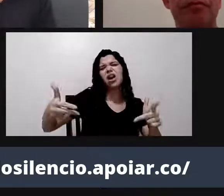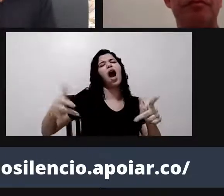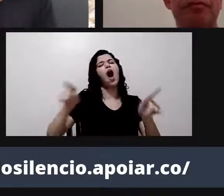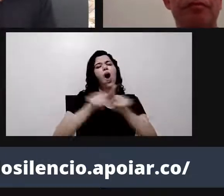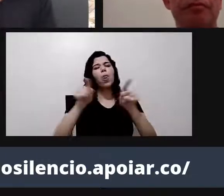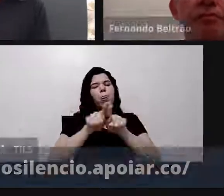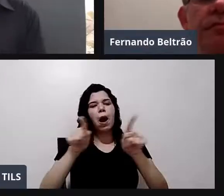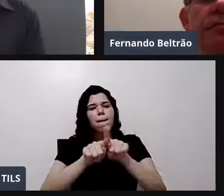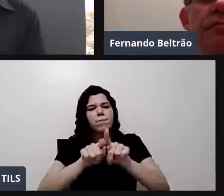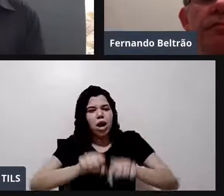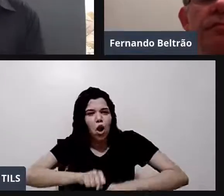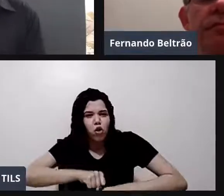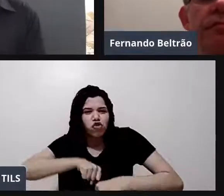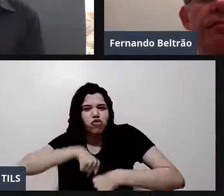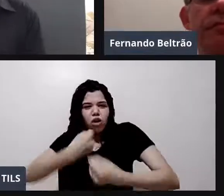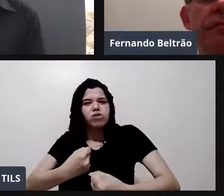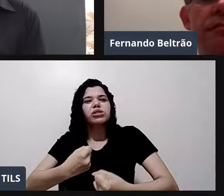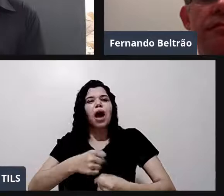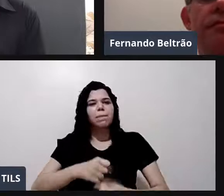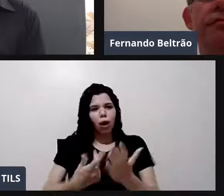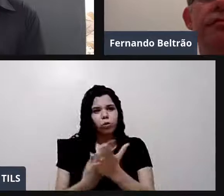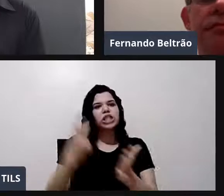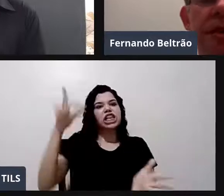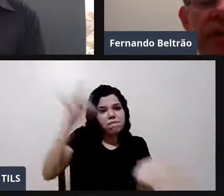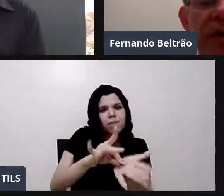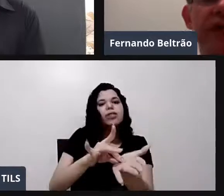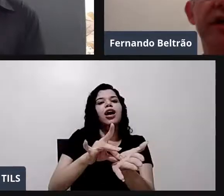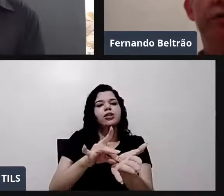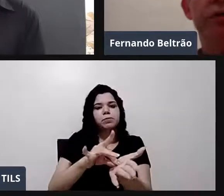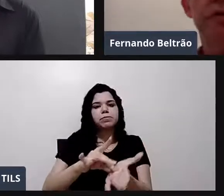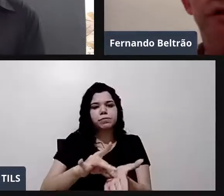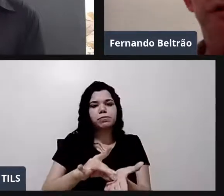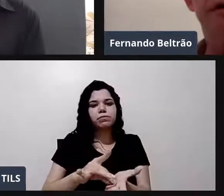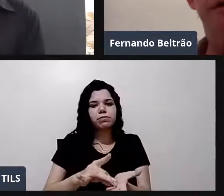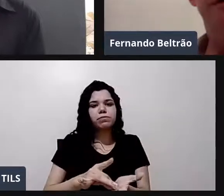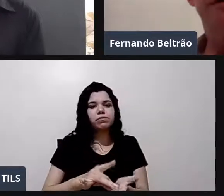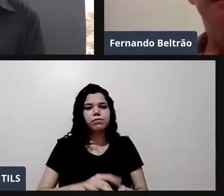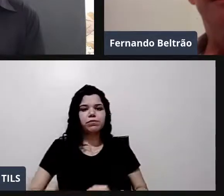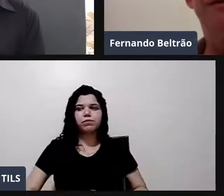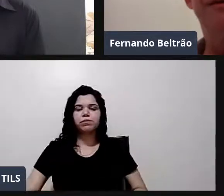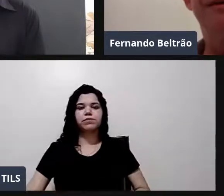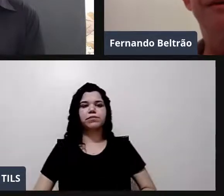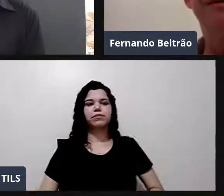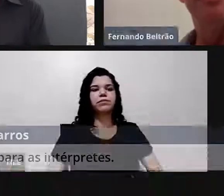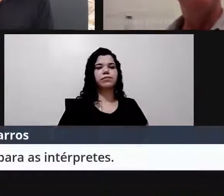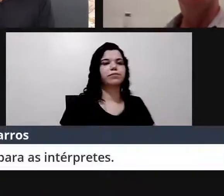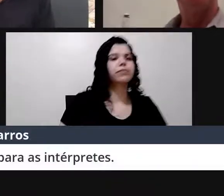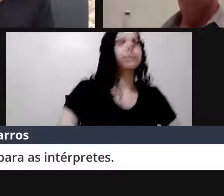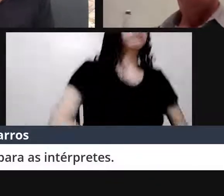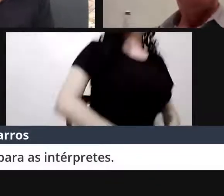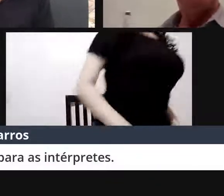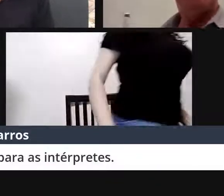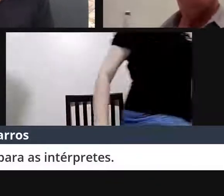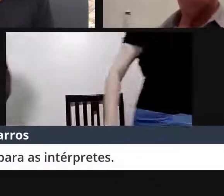para fazer com que isso aconteça. Para acabar esse paradigma. Perfeito.